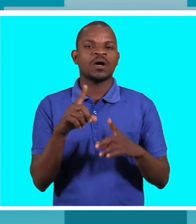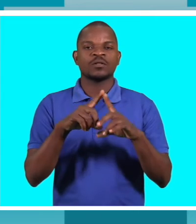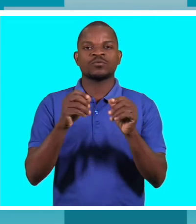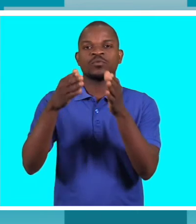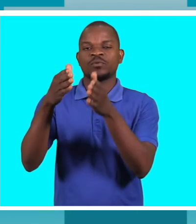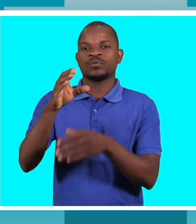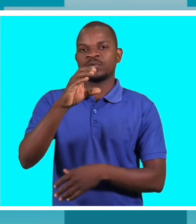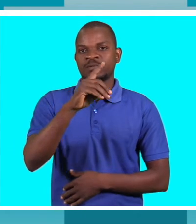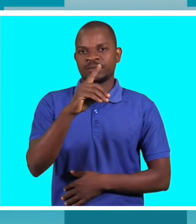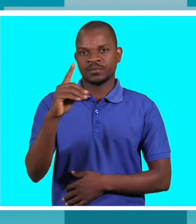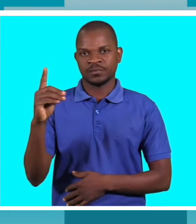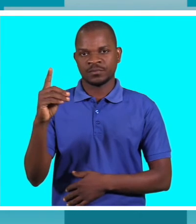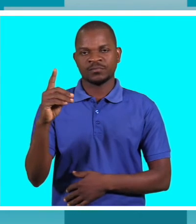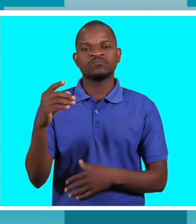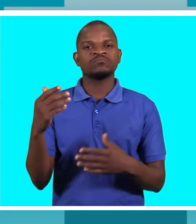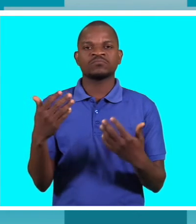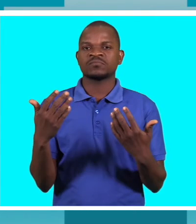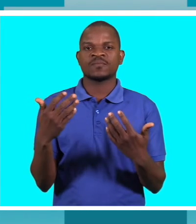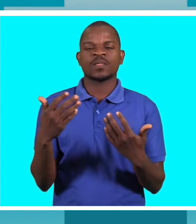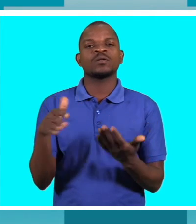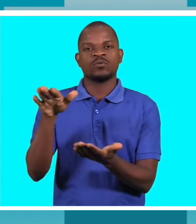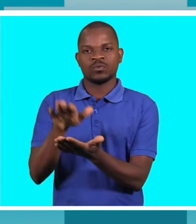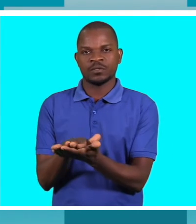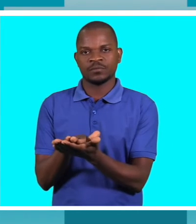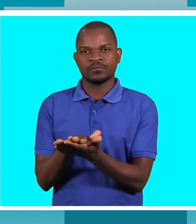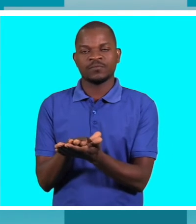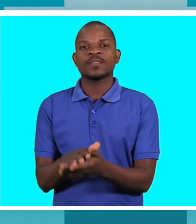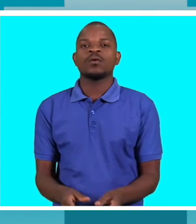deficiência a nível local. Cantola,